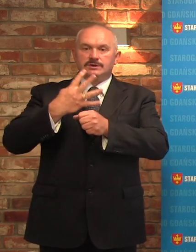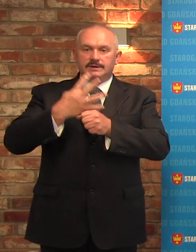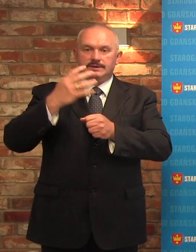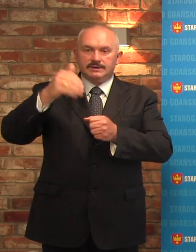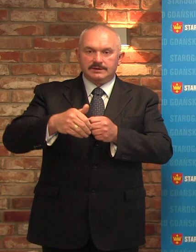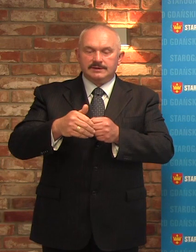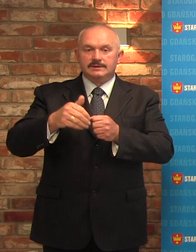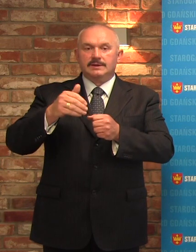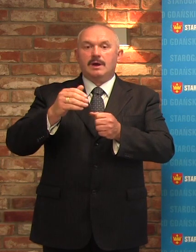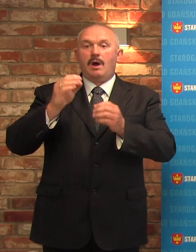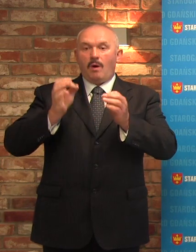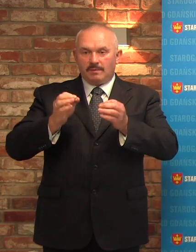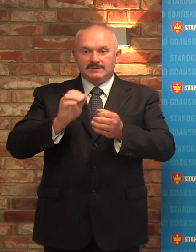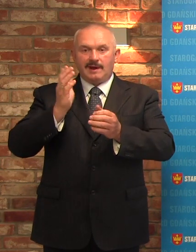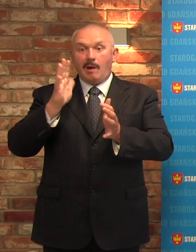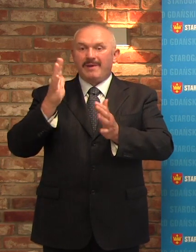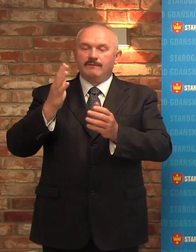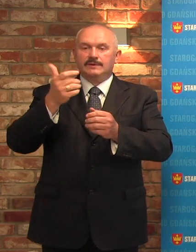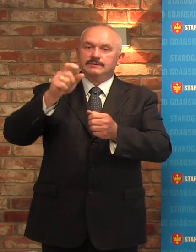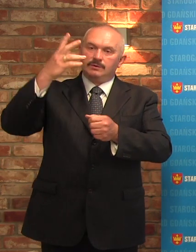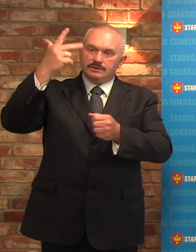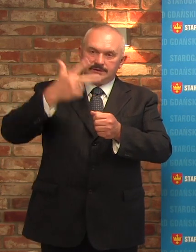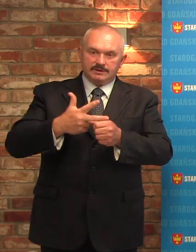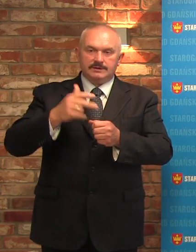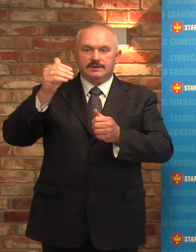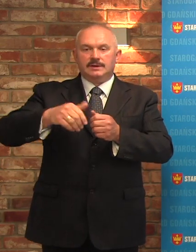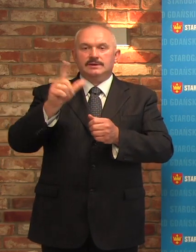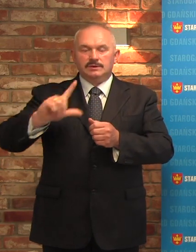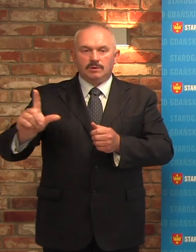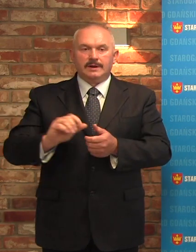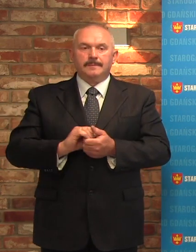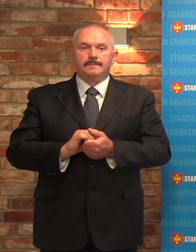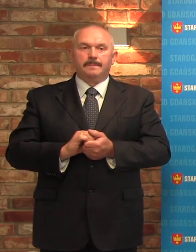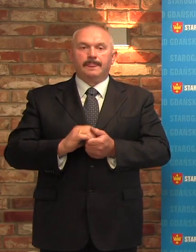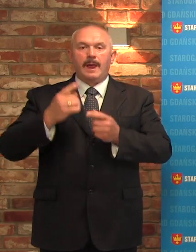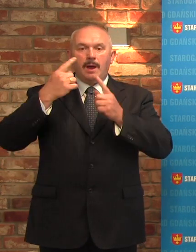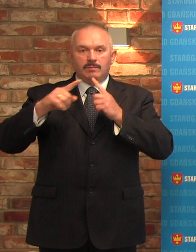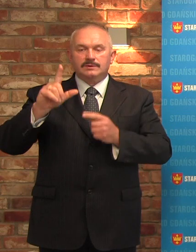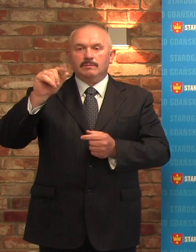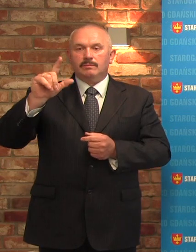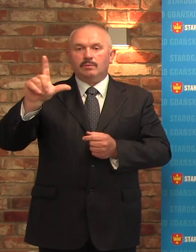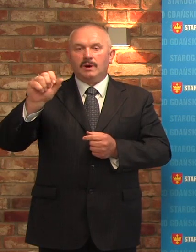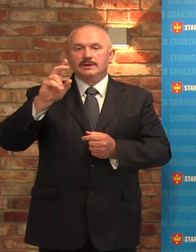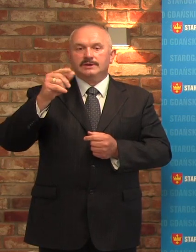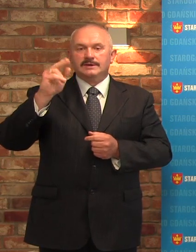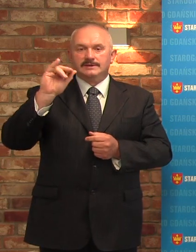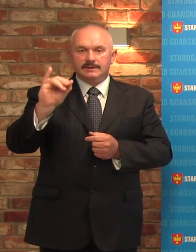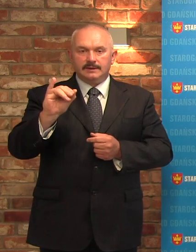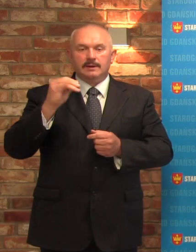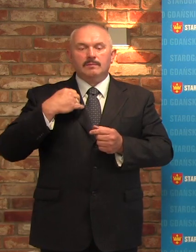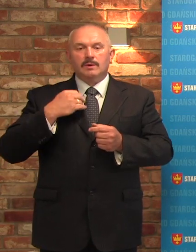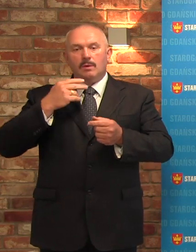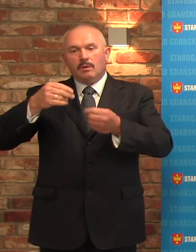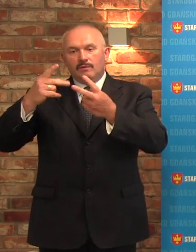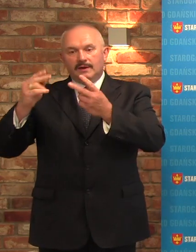do blisko 130 tysięcy złotych. Pan poseł Kasper Błażyński podczas konferencji prasowej